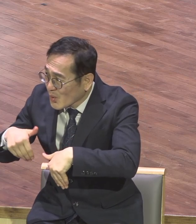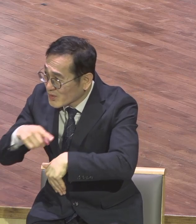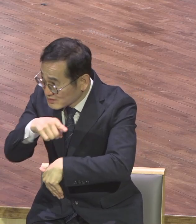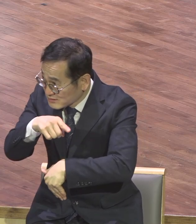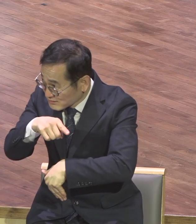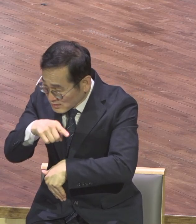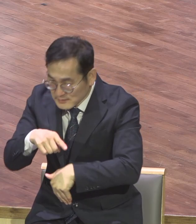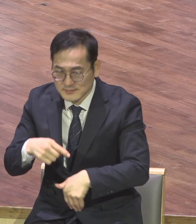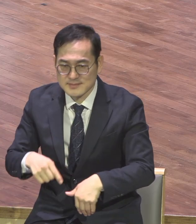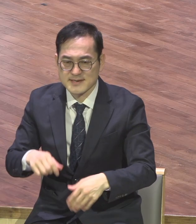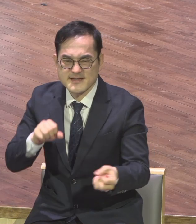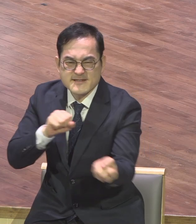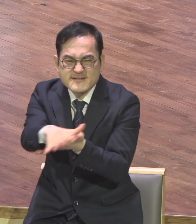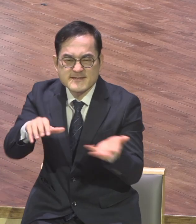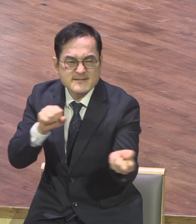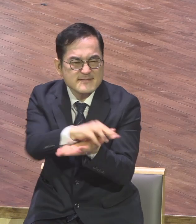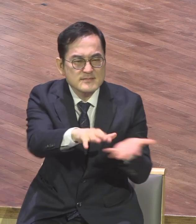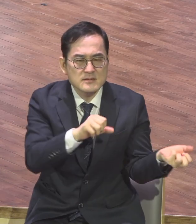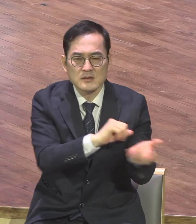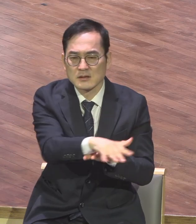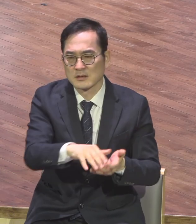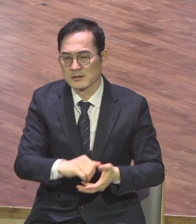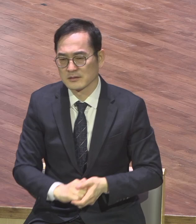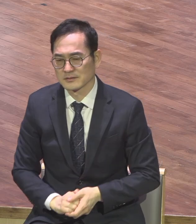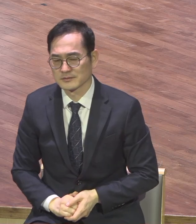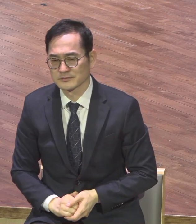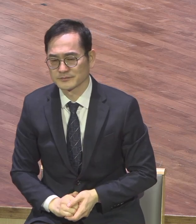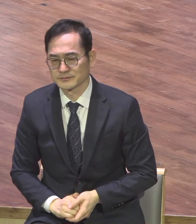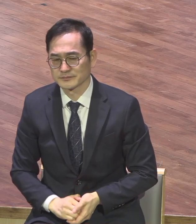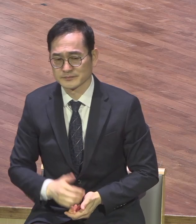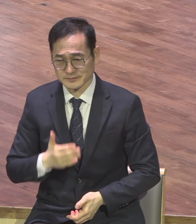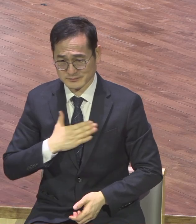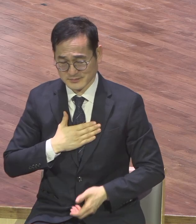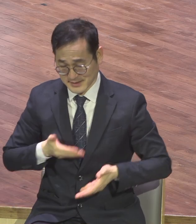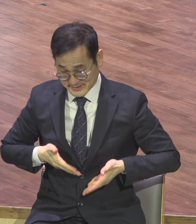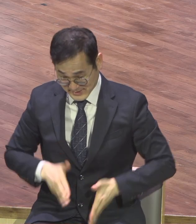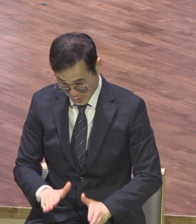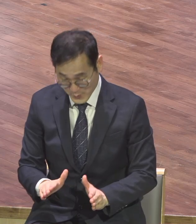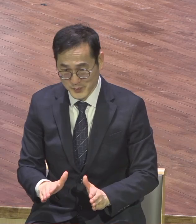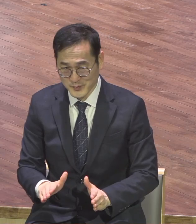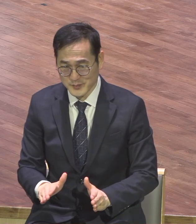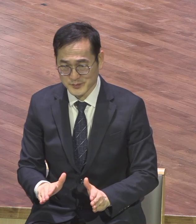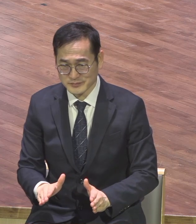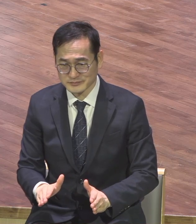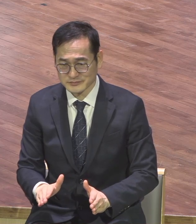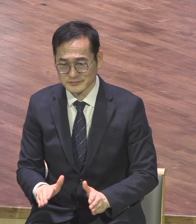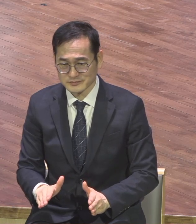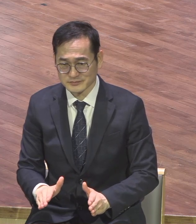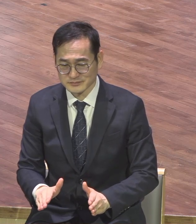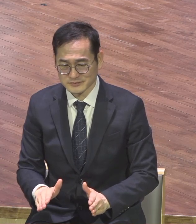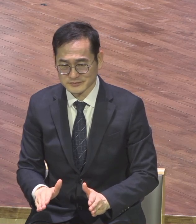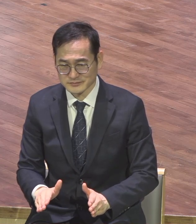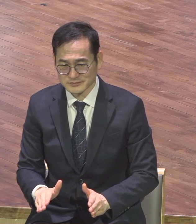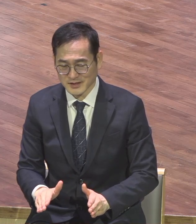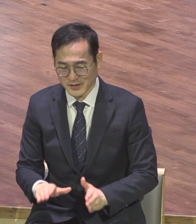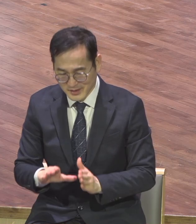저는 모태로 신앙생활 하면서 싸우는 교회를 어려서부터 보았고 목사